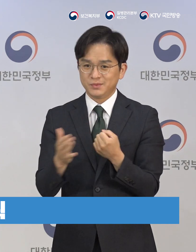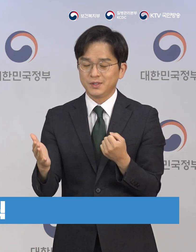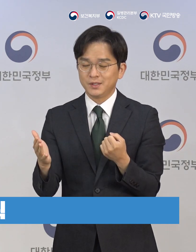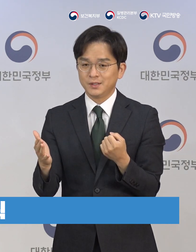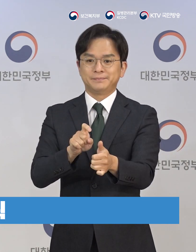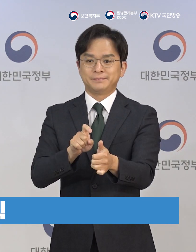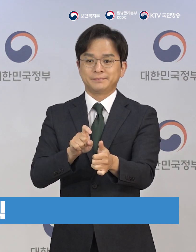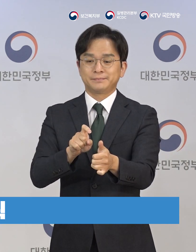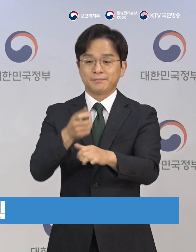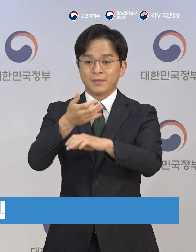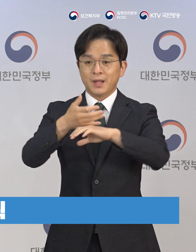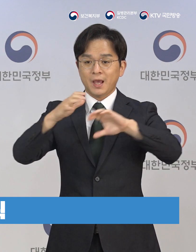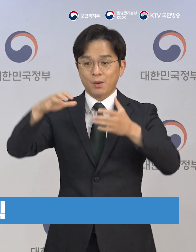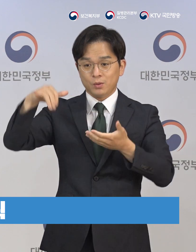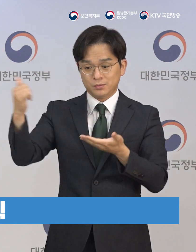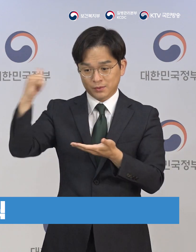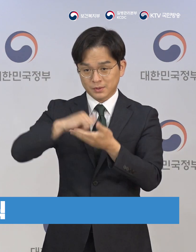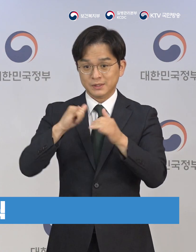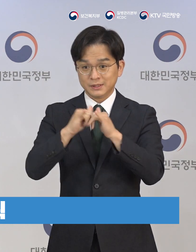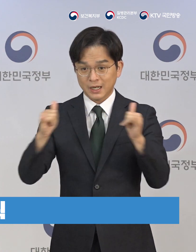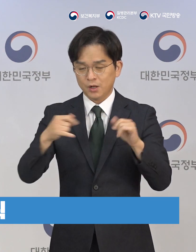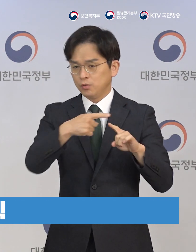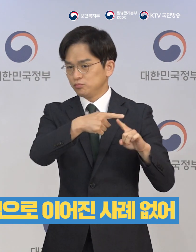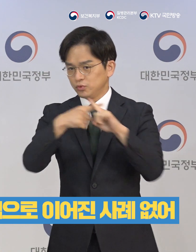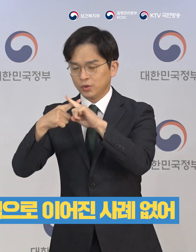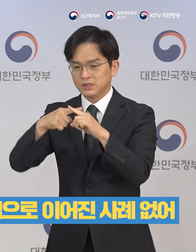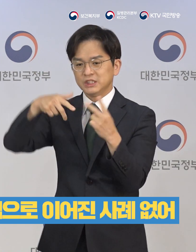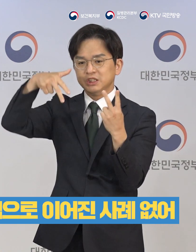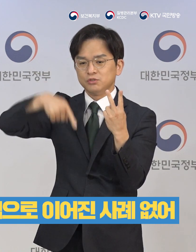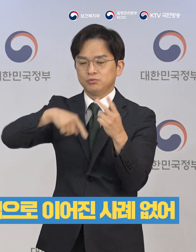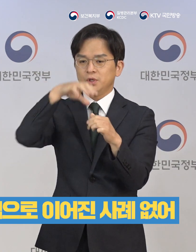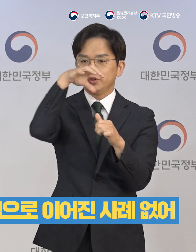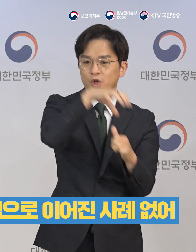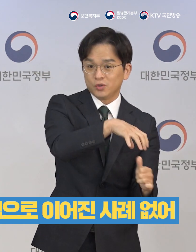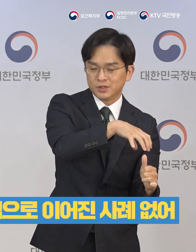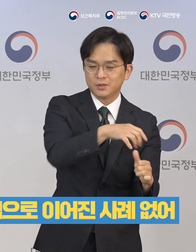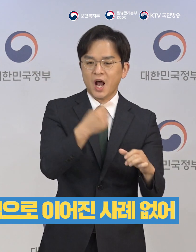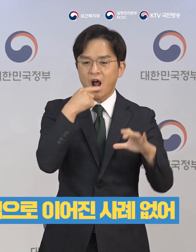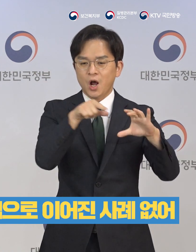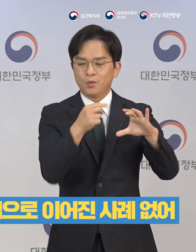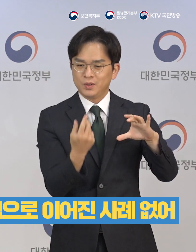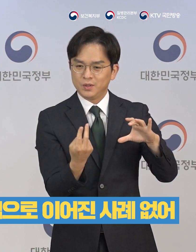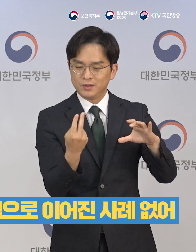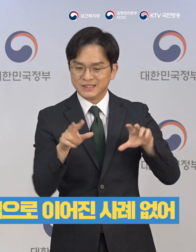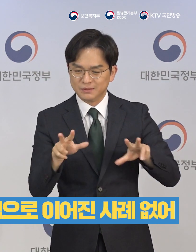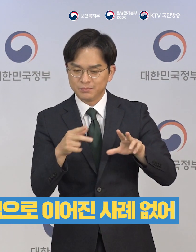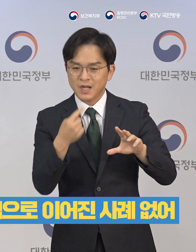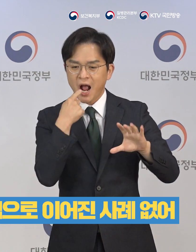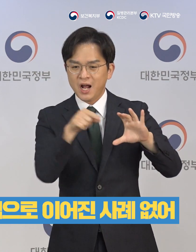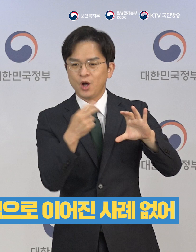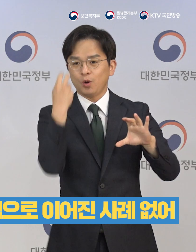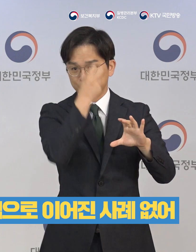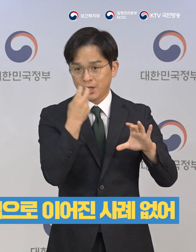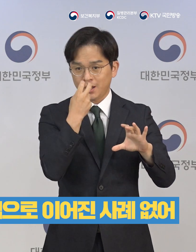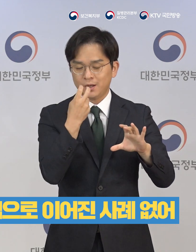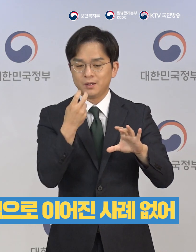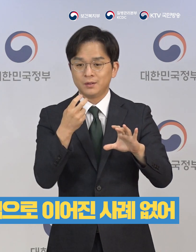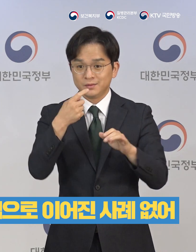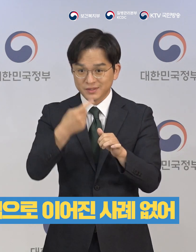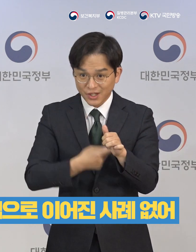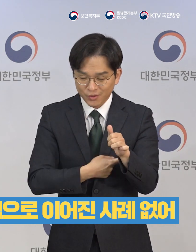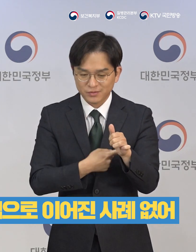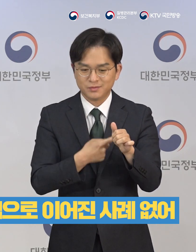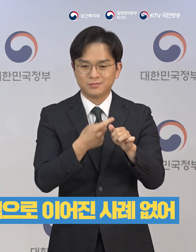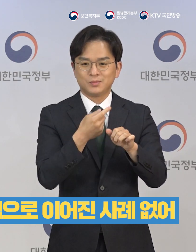파악됩니다. 모든 입국자는 2주간 격리와 입국 후 3일 이내 진단검사를 실시하고 있어